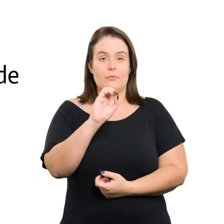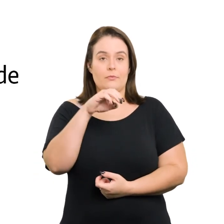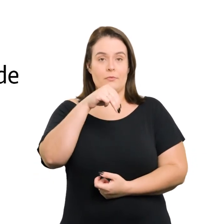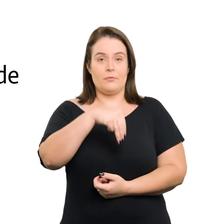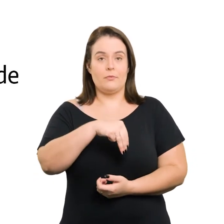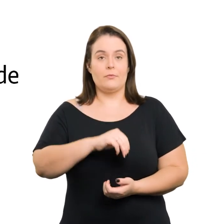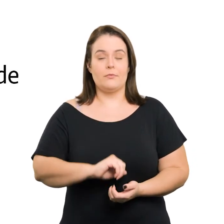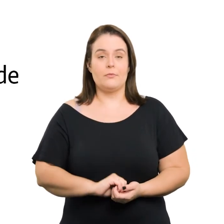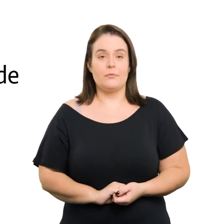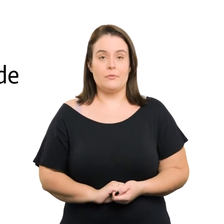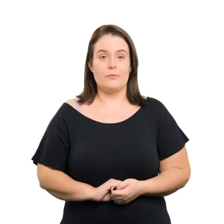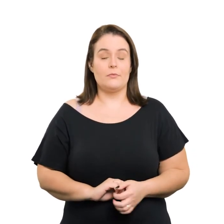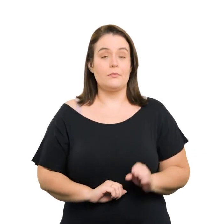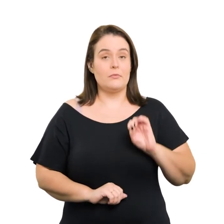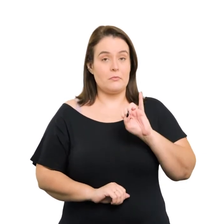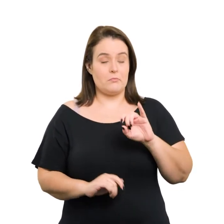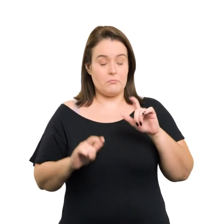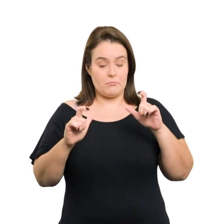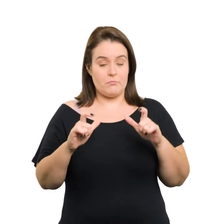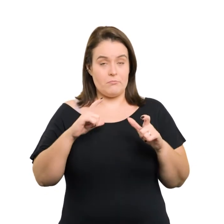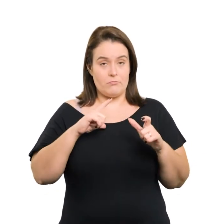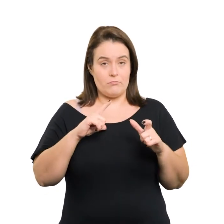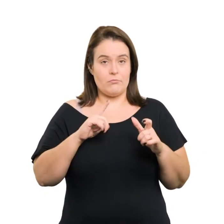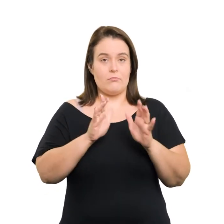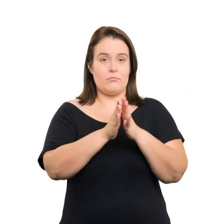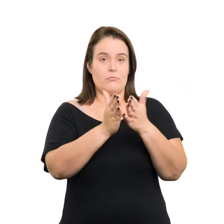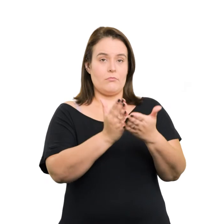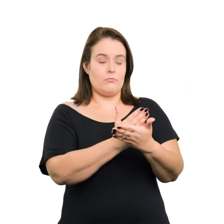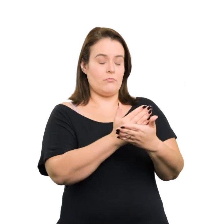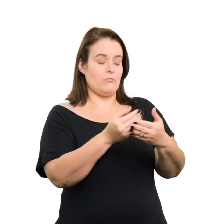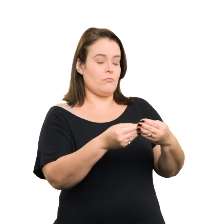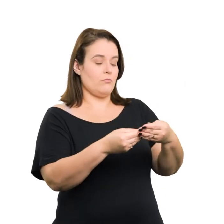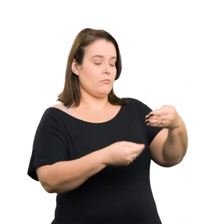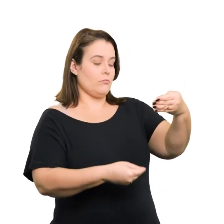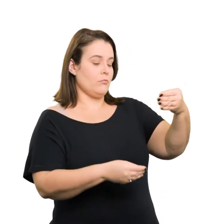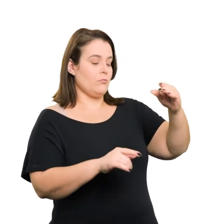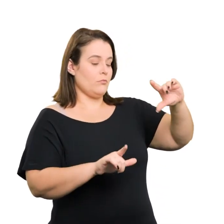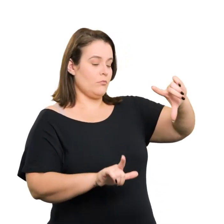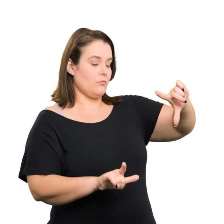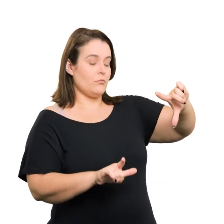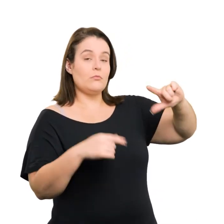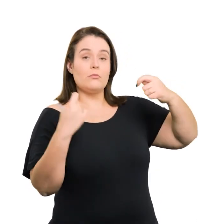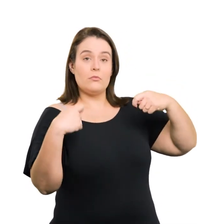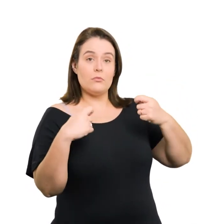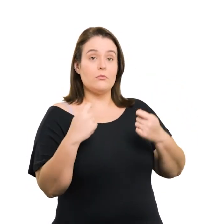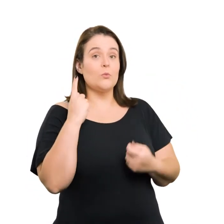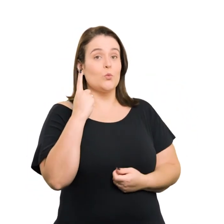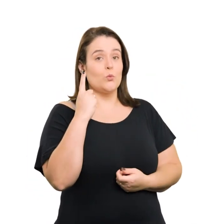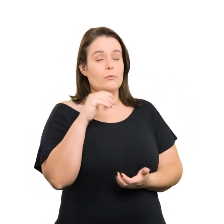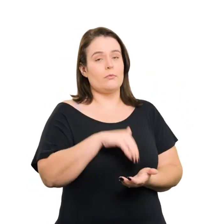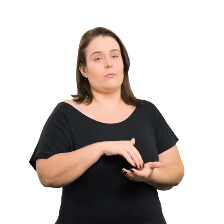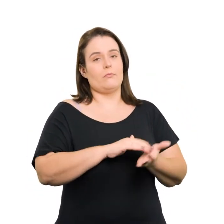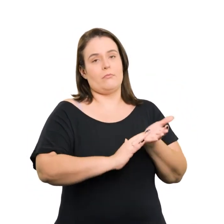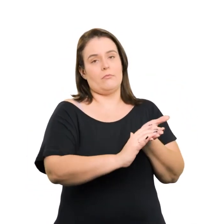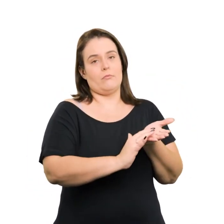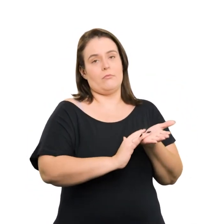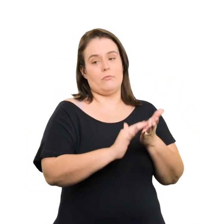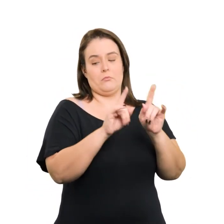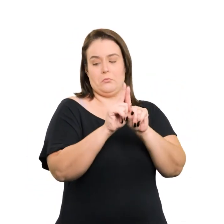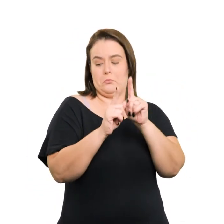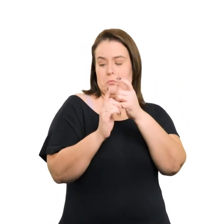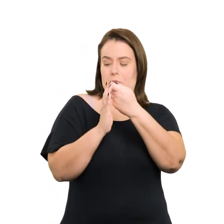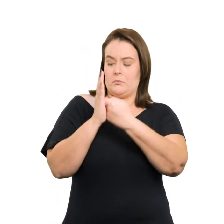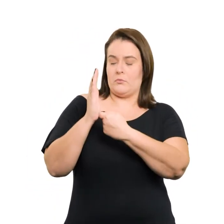,90 m Quando o local possuir cardápio, ao menos um exemplar deve estar em braile